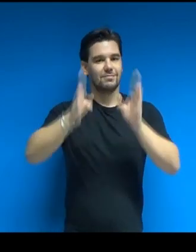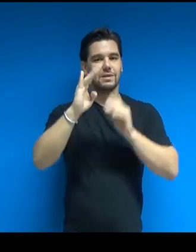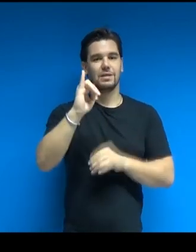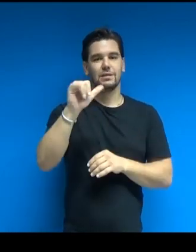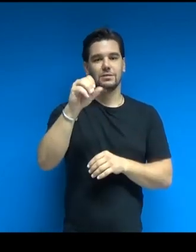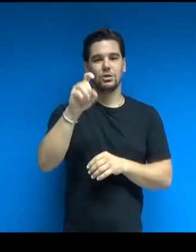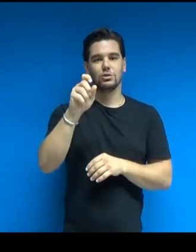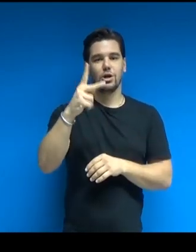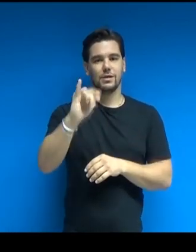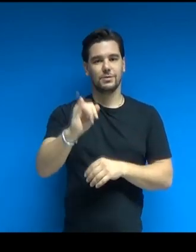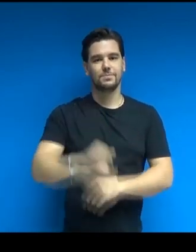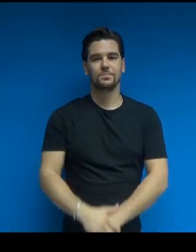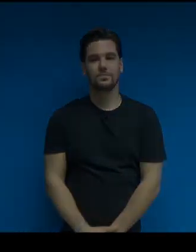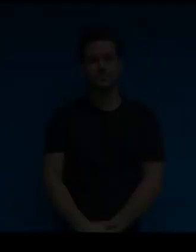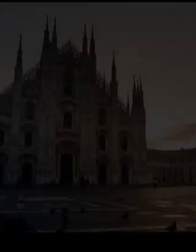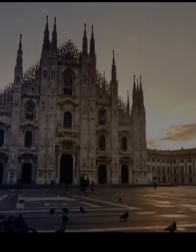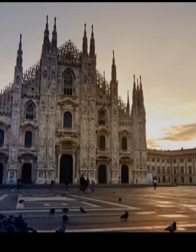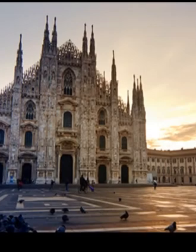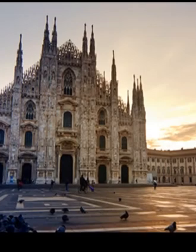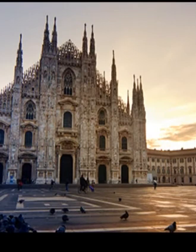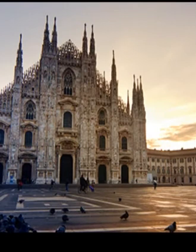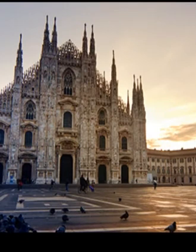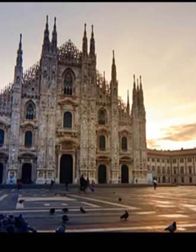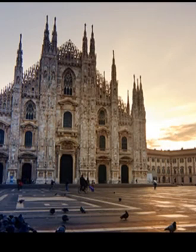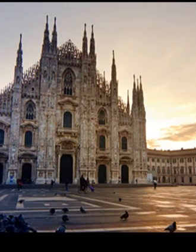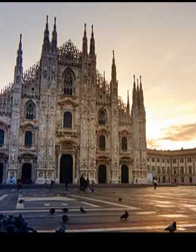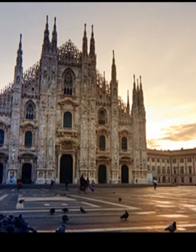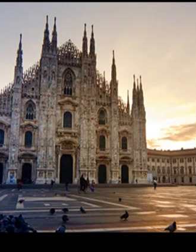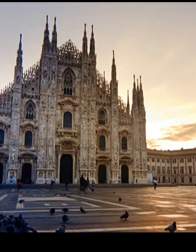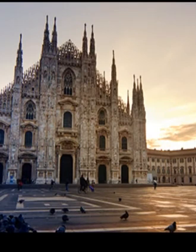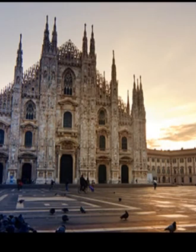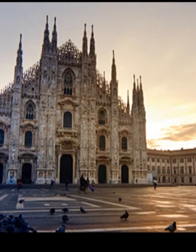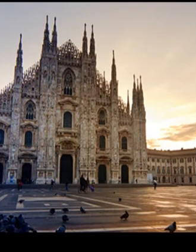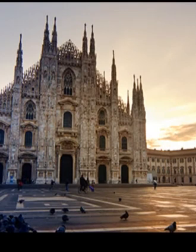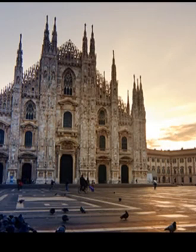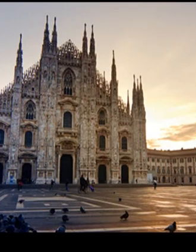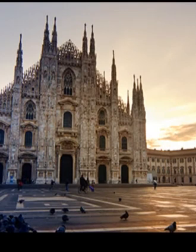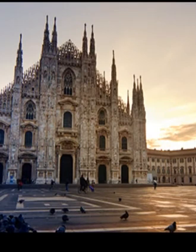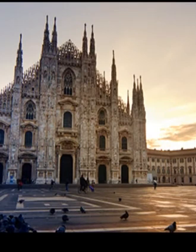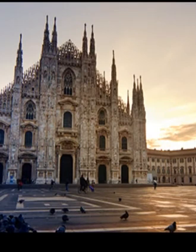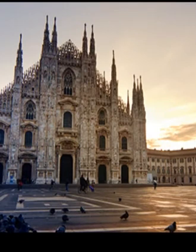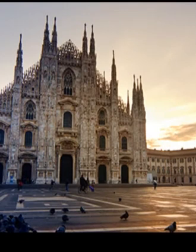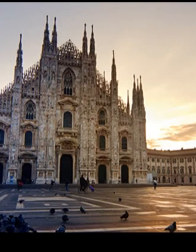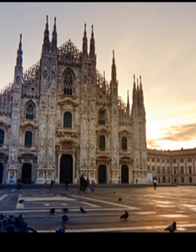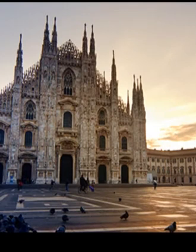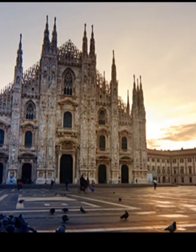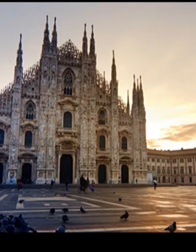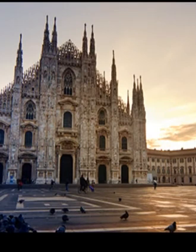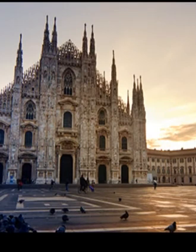Nel 2010 se ne portò un'altra copia sopra Palazzo Lombardia